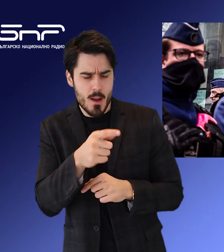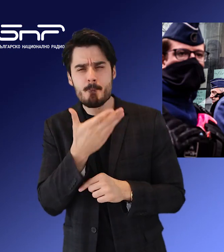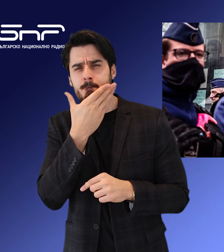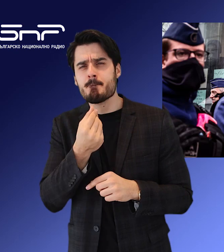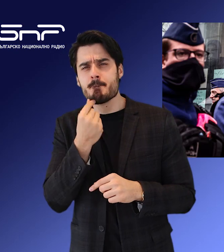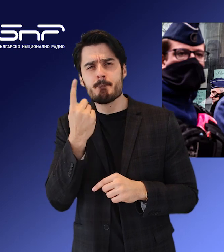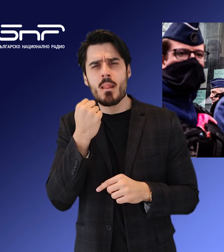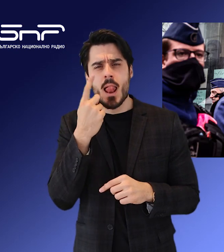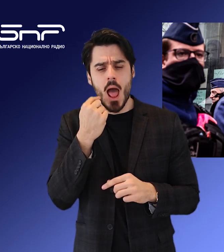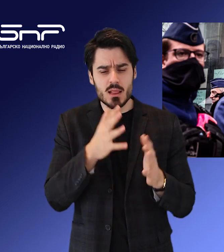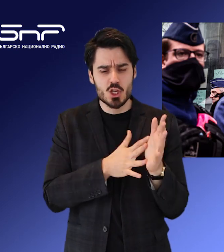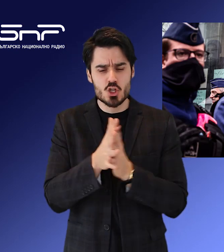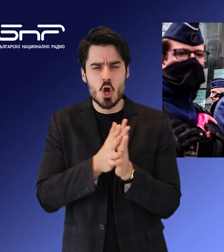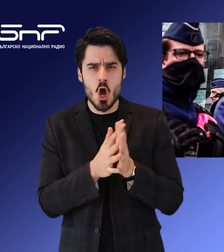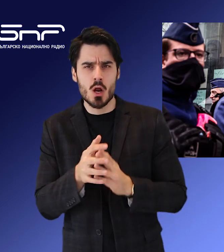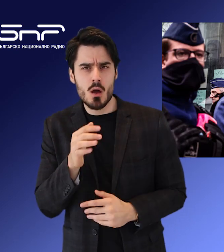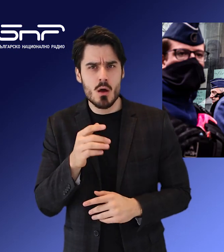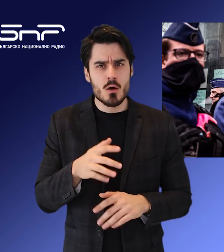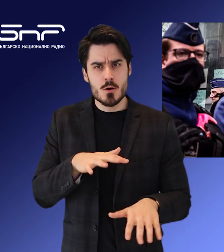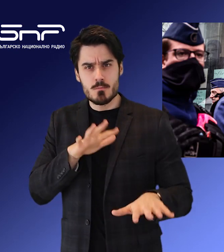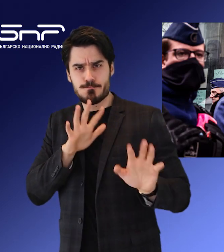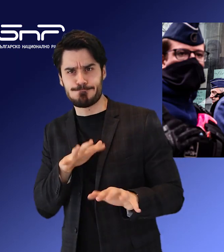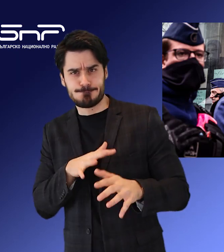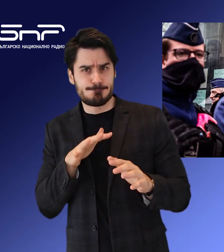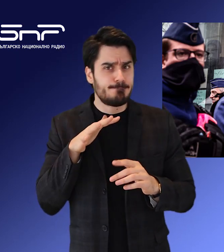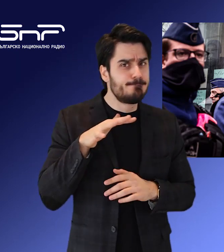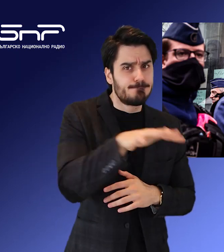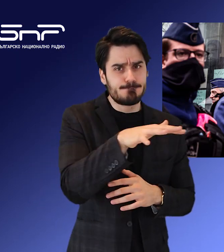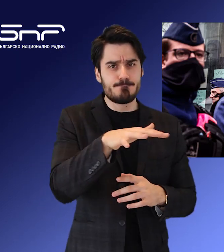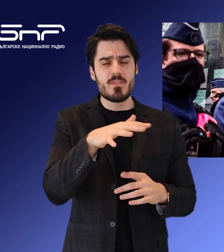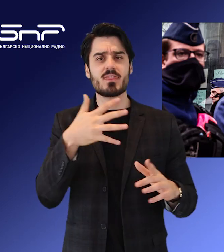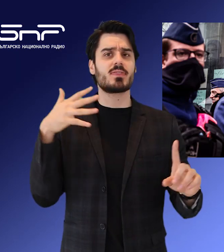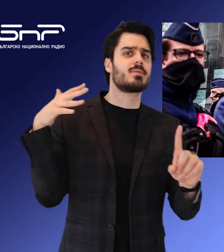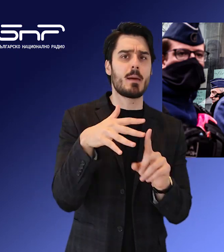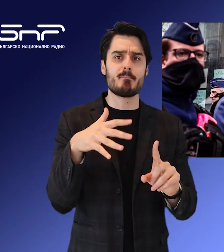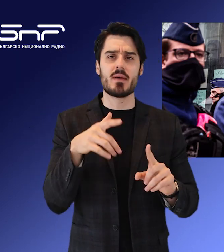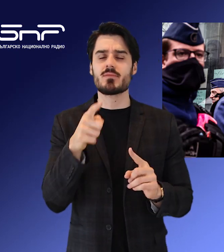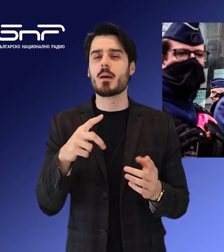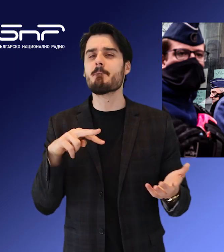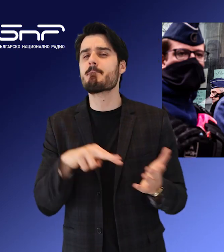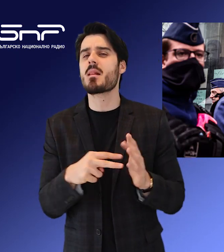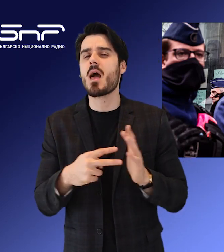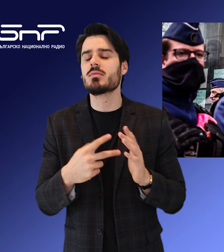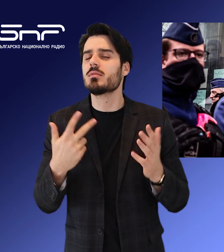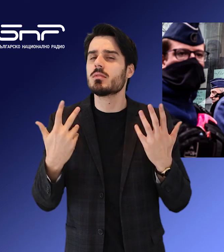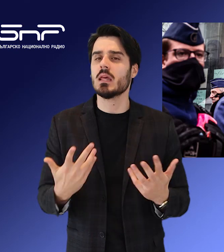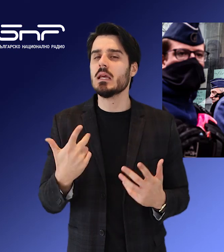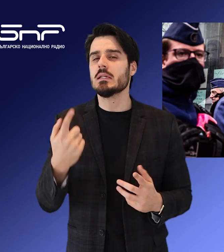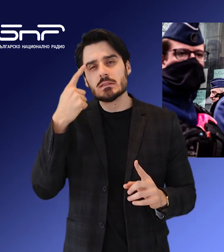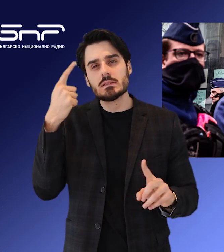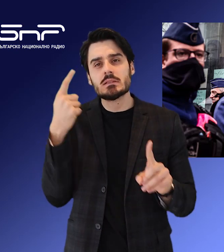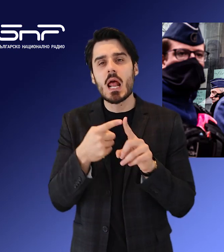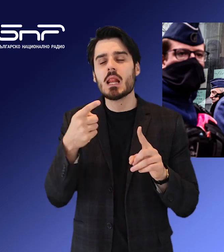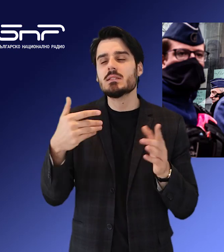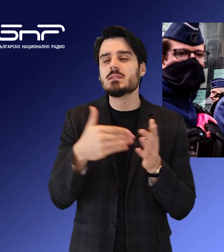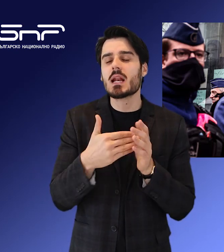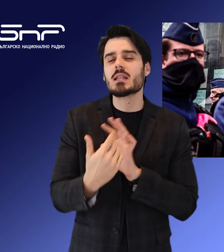време младежите, които бързо са се радикализирали. Един от мотивите им за планираните нападения е била забраната за